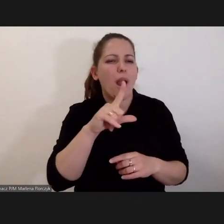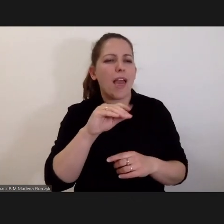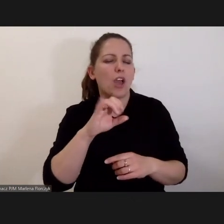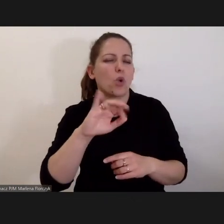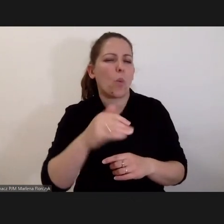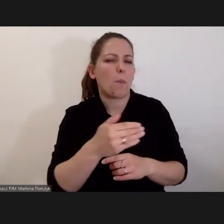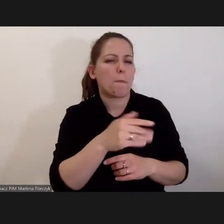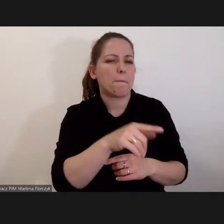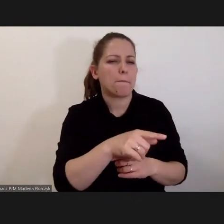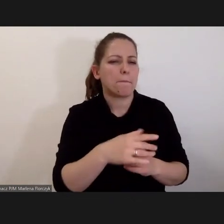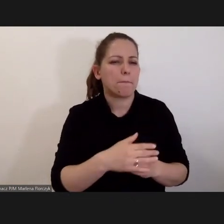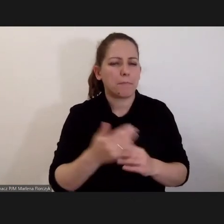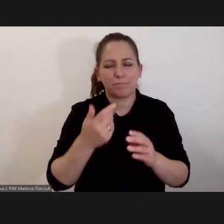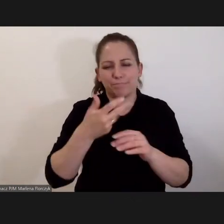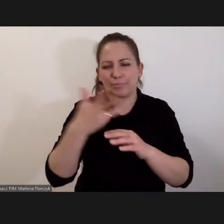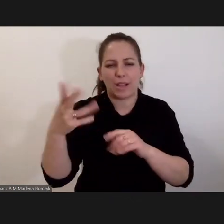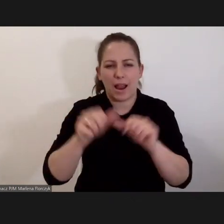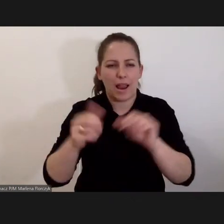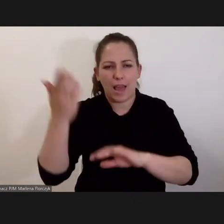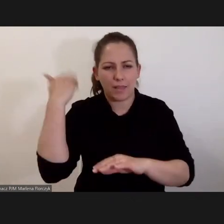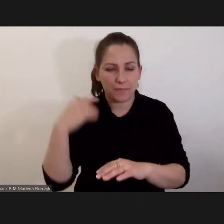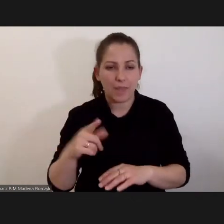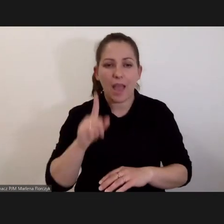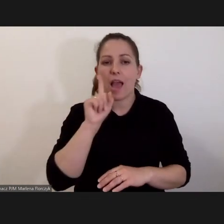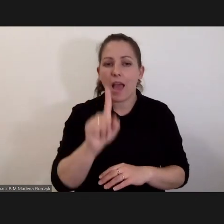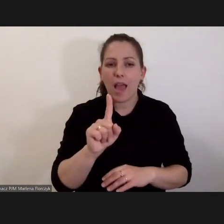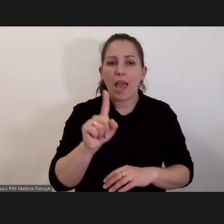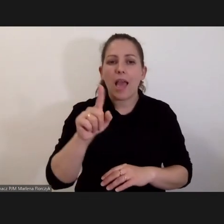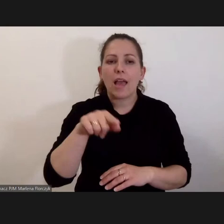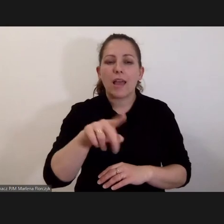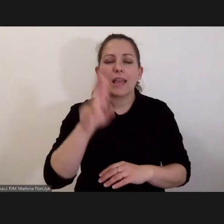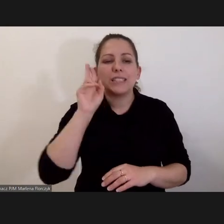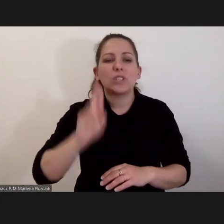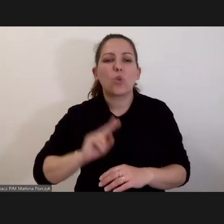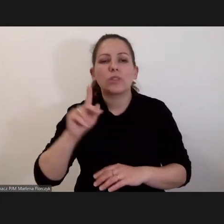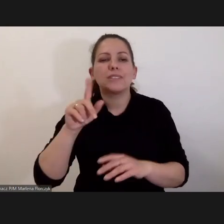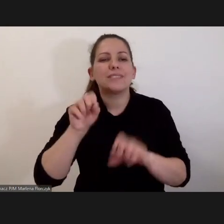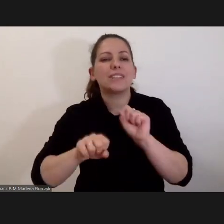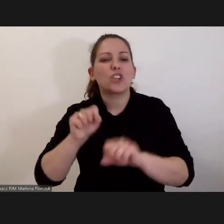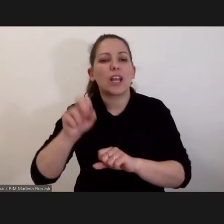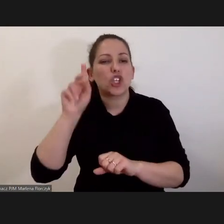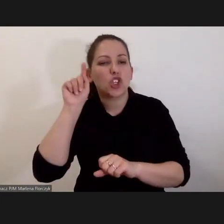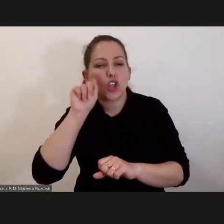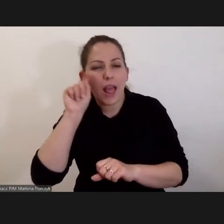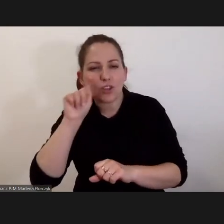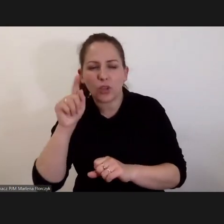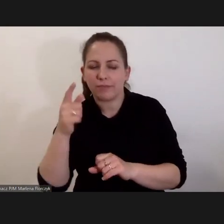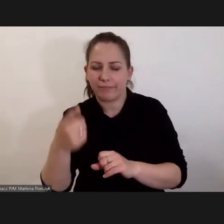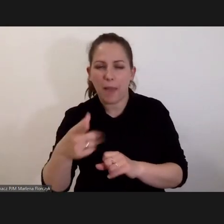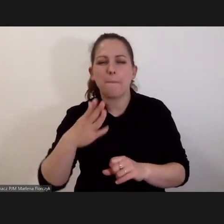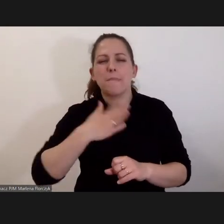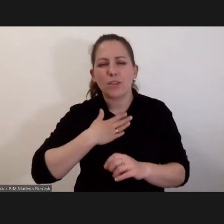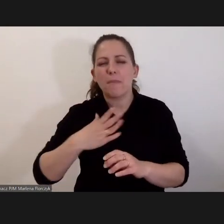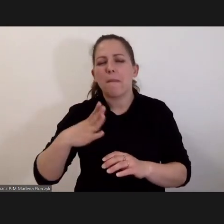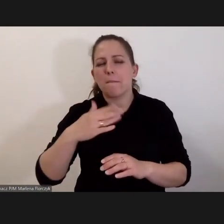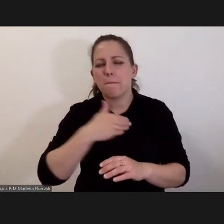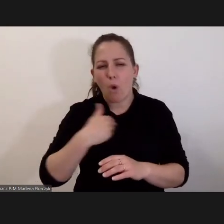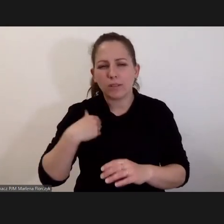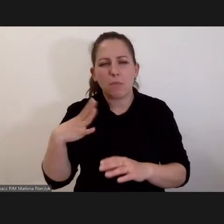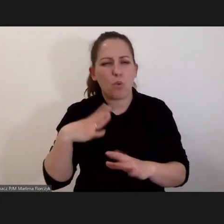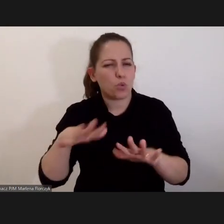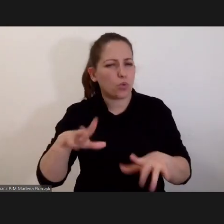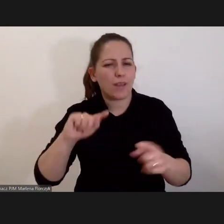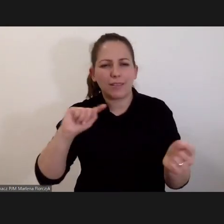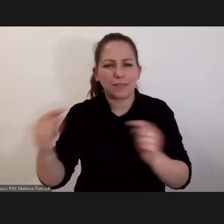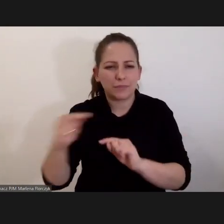lat. Natomiast Instytucja Sędzia Śledczego czy zupełnie czemuś innemu? Myśmy mieli w Polsce bardzo długą dyskusję na